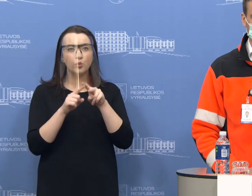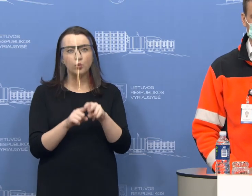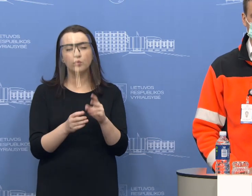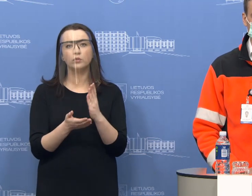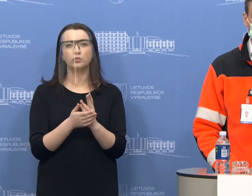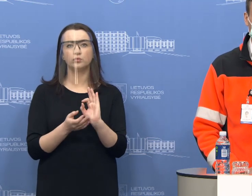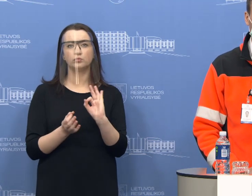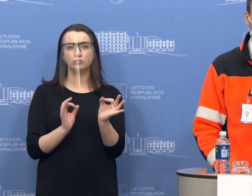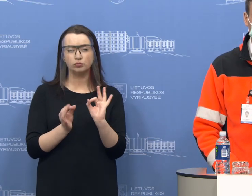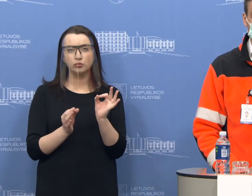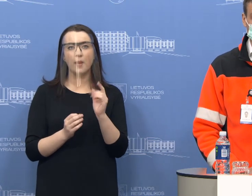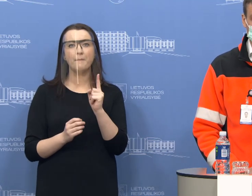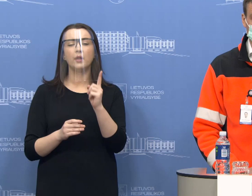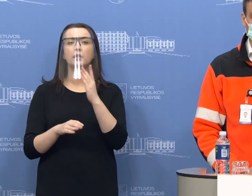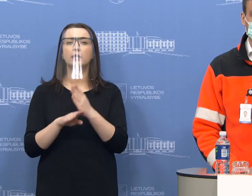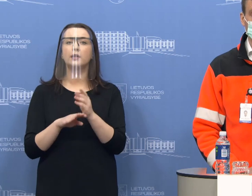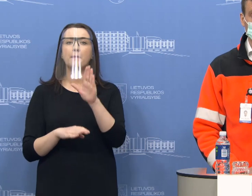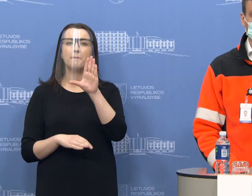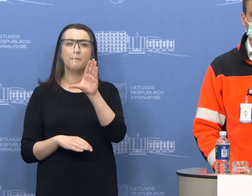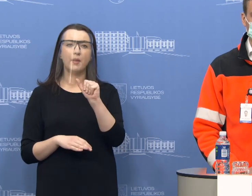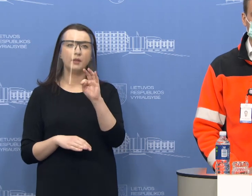esmėsinios pagalbos stotise, tačiau yra vienas bet.